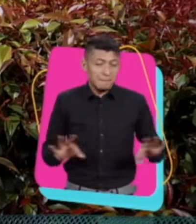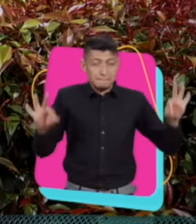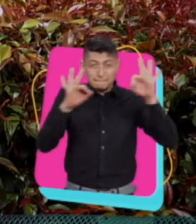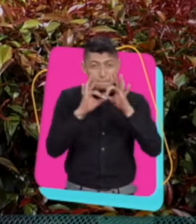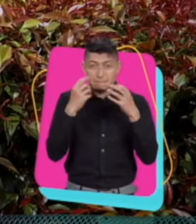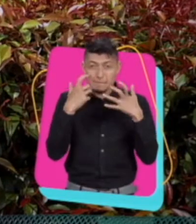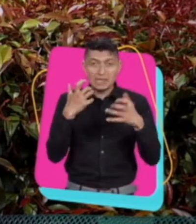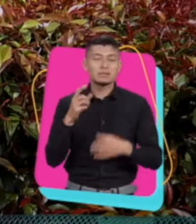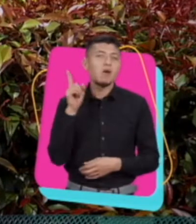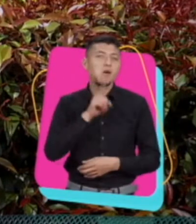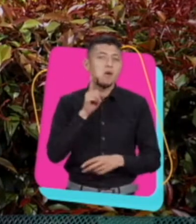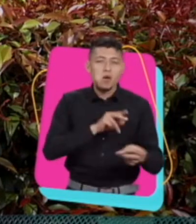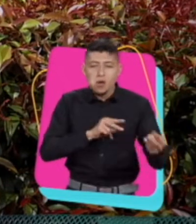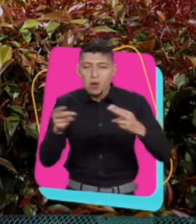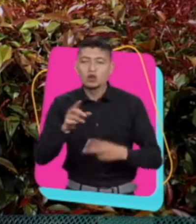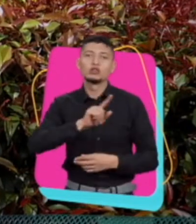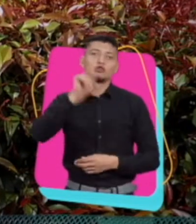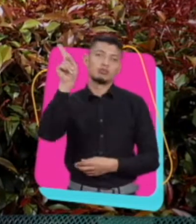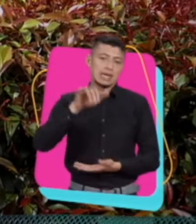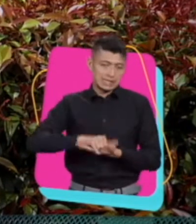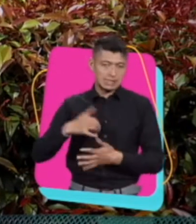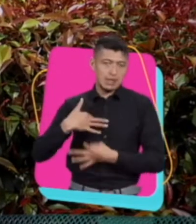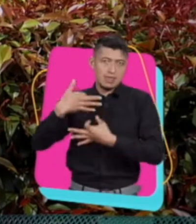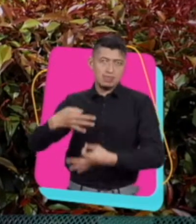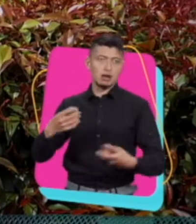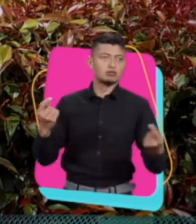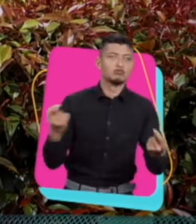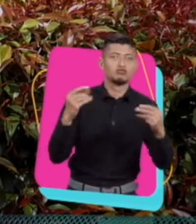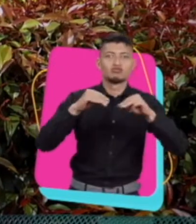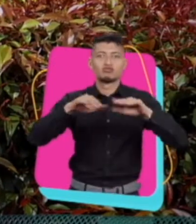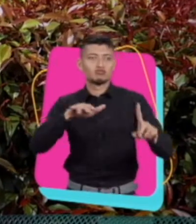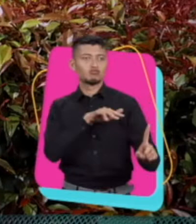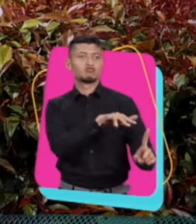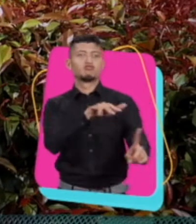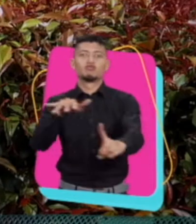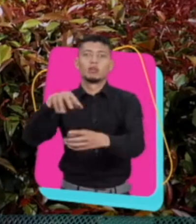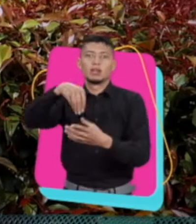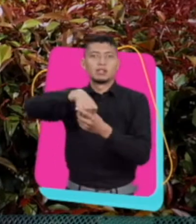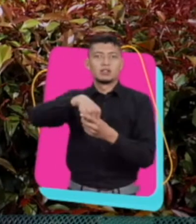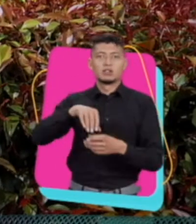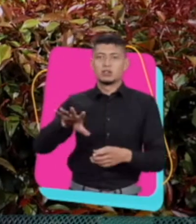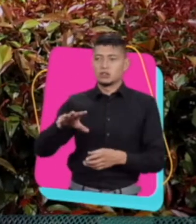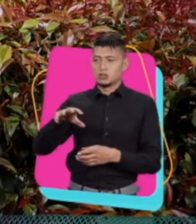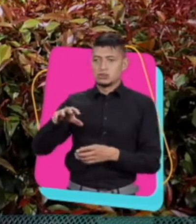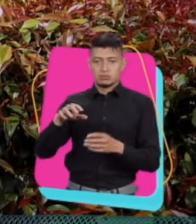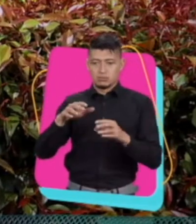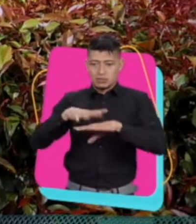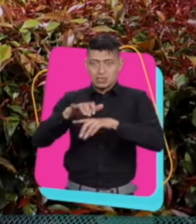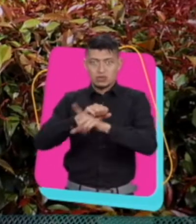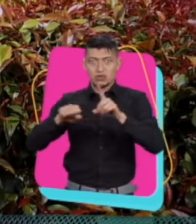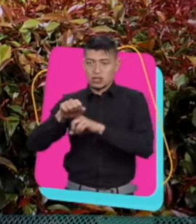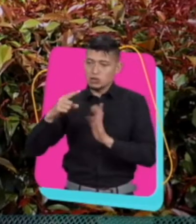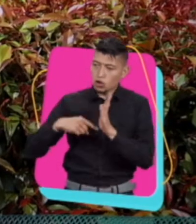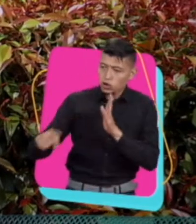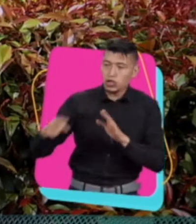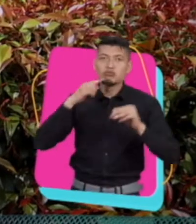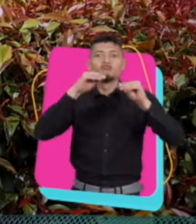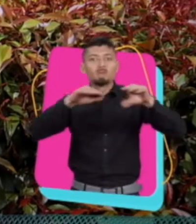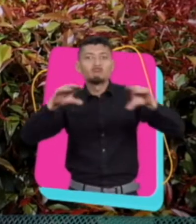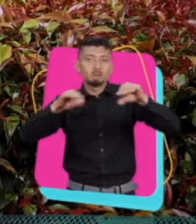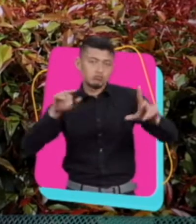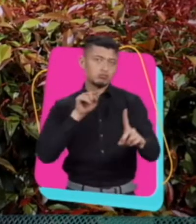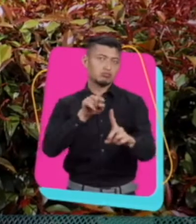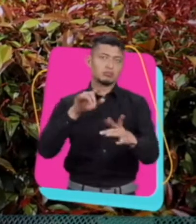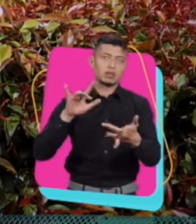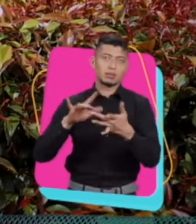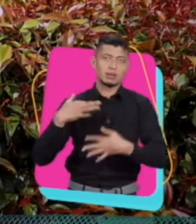lo importante es no mentir. Yo creo que eso resume la ética a la hora de hacer marketing de influencia, a la hora de ser influenciador y de